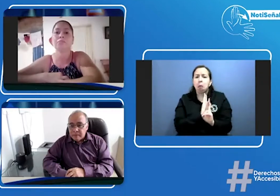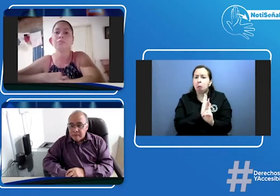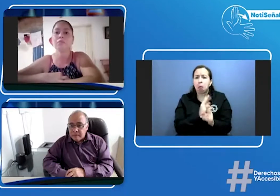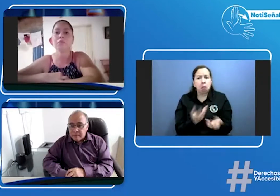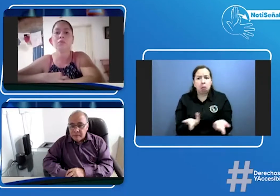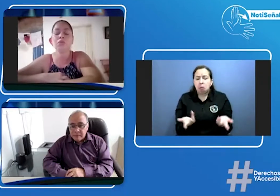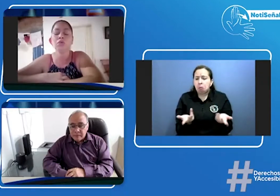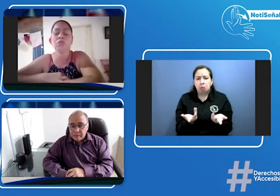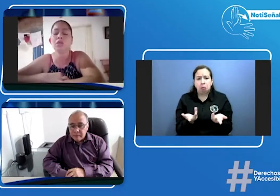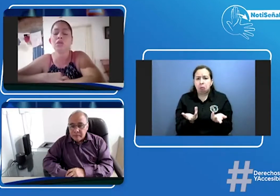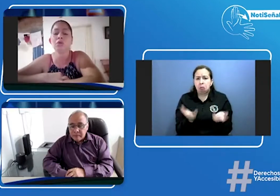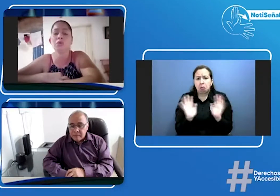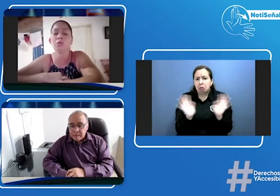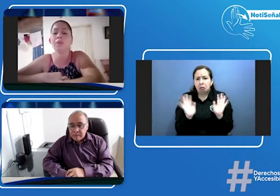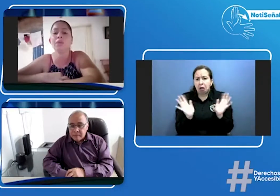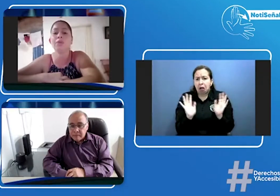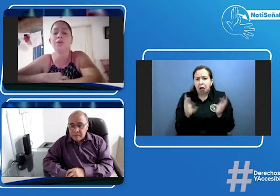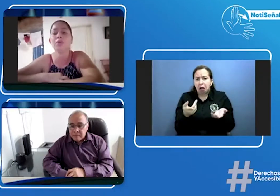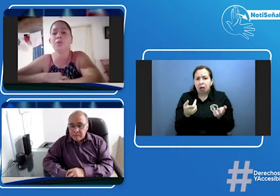no no no nos respondieron como tal